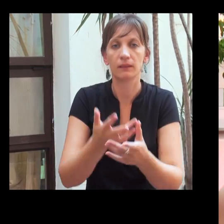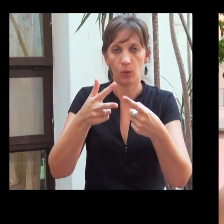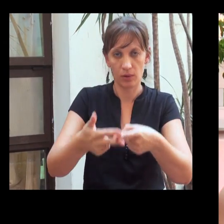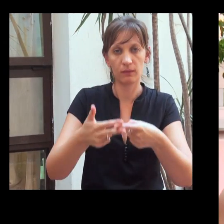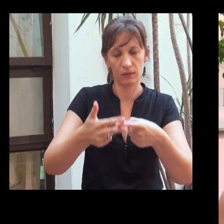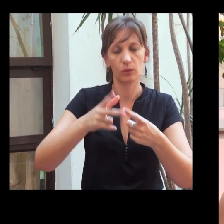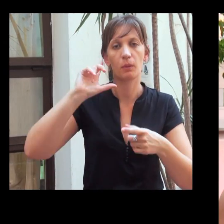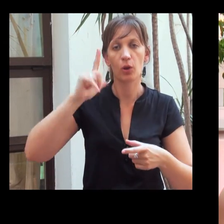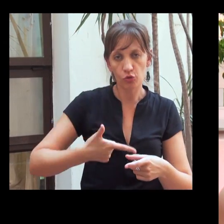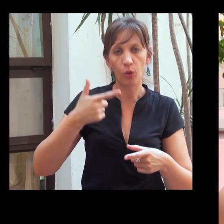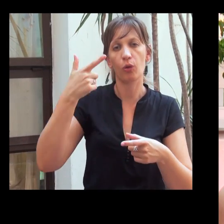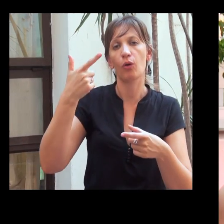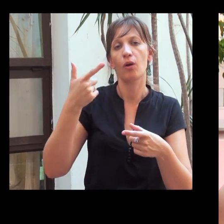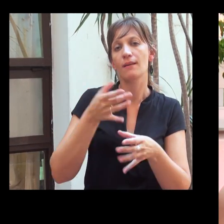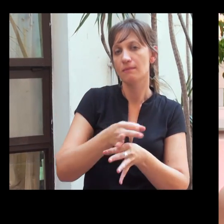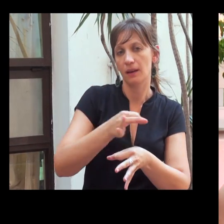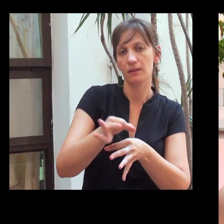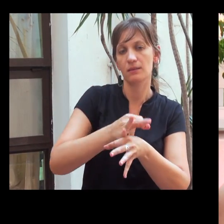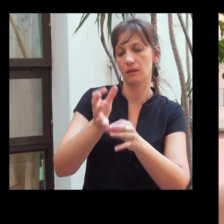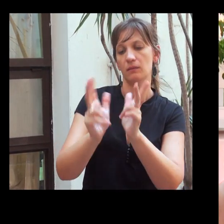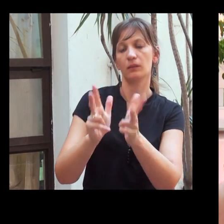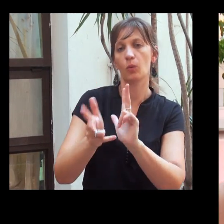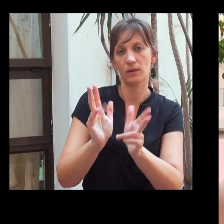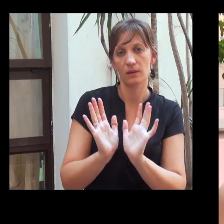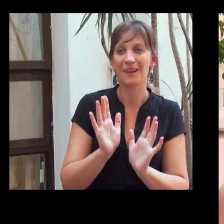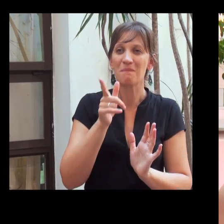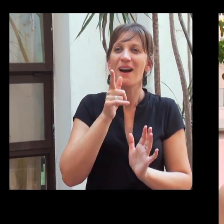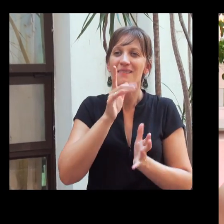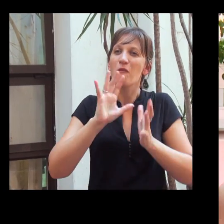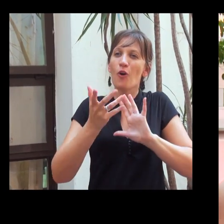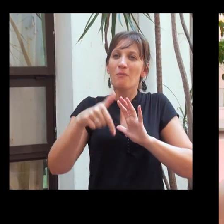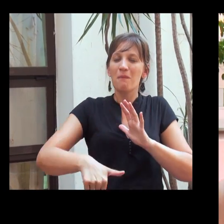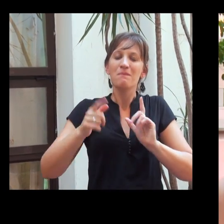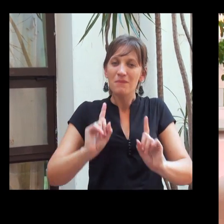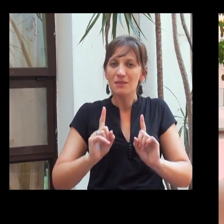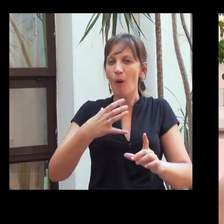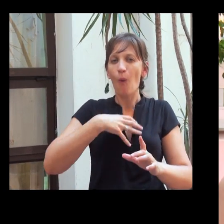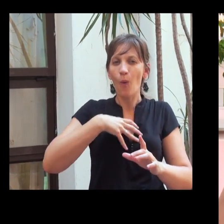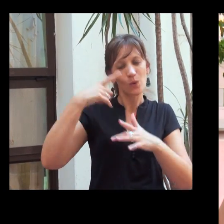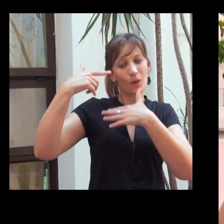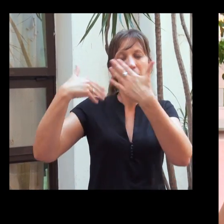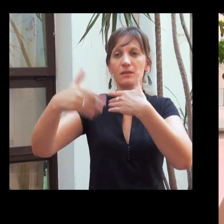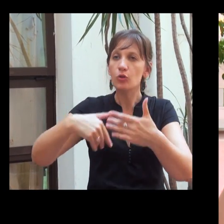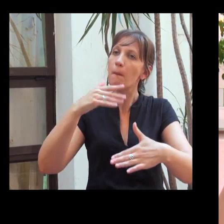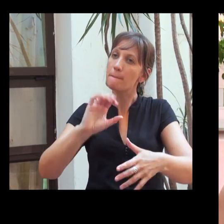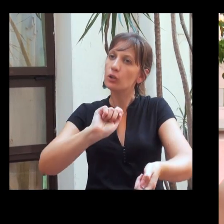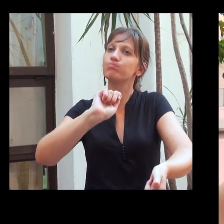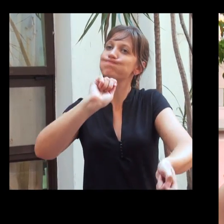tecnicatura para sordos en la enseñanza de la lengua de señas. Es decir, un poco el espíritu de este curso, pero transformado